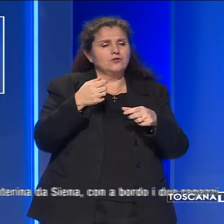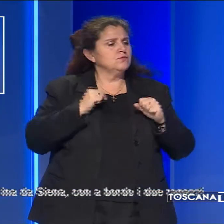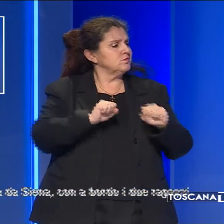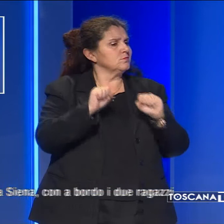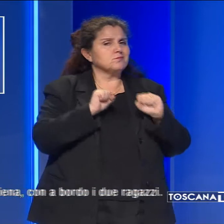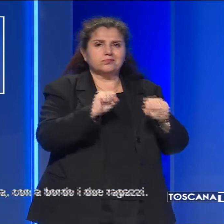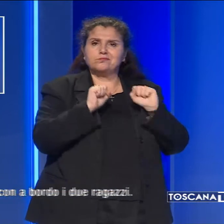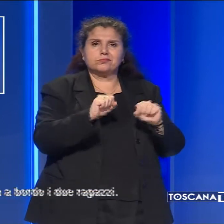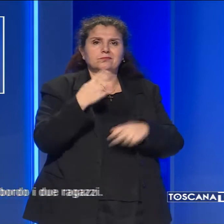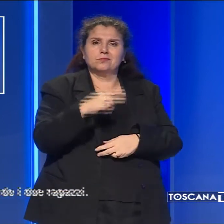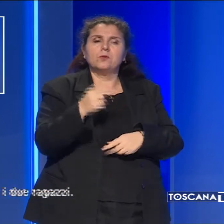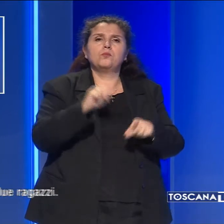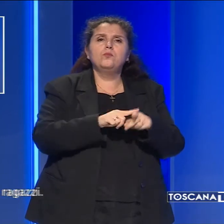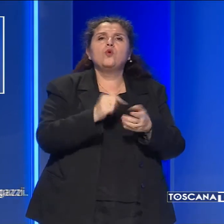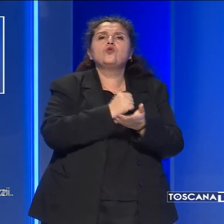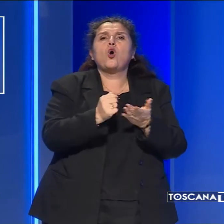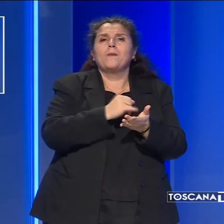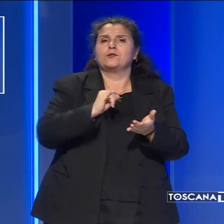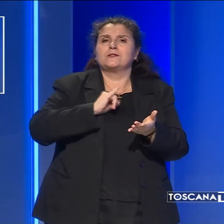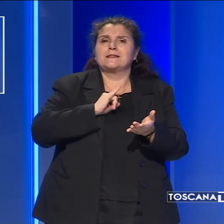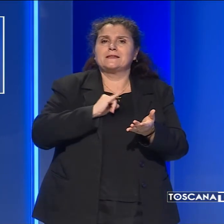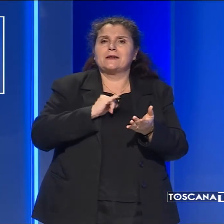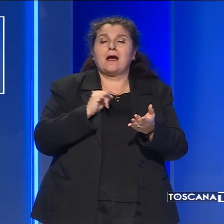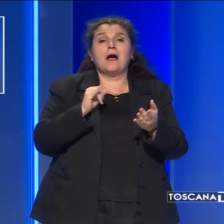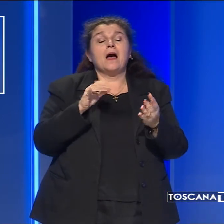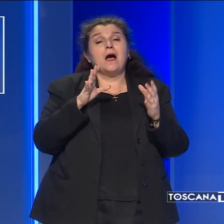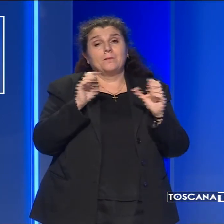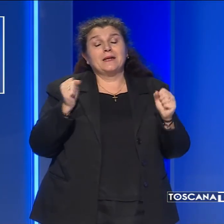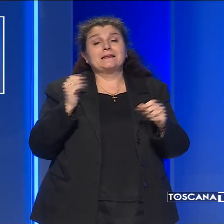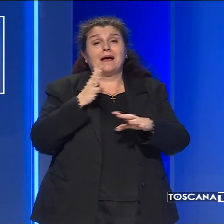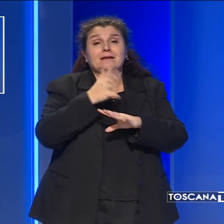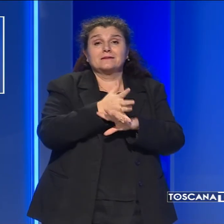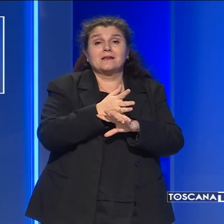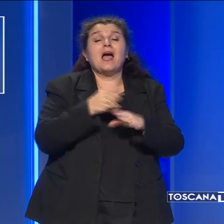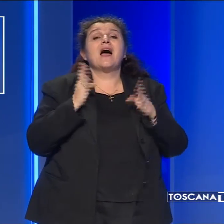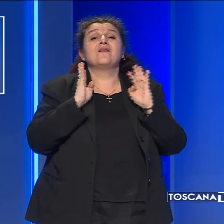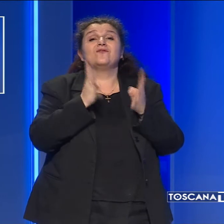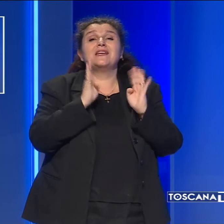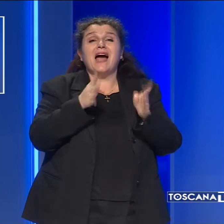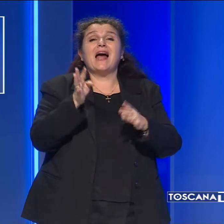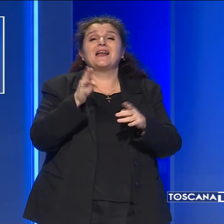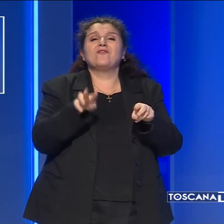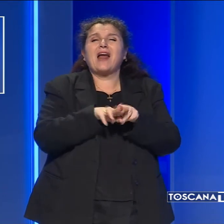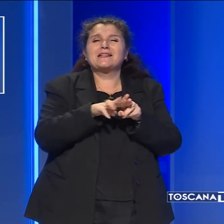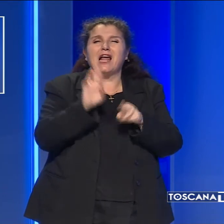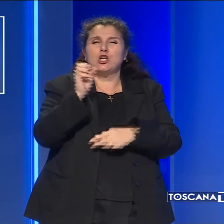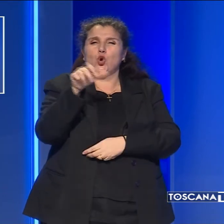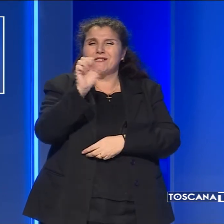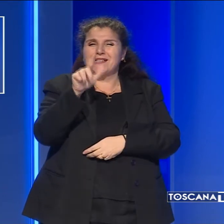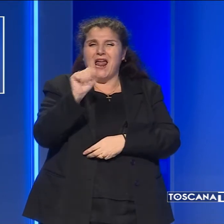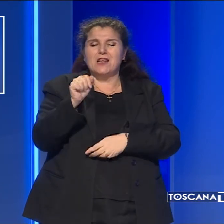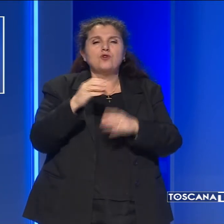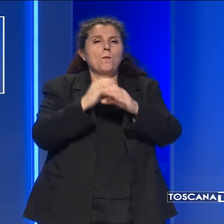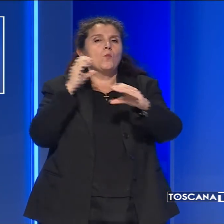documento di identità. I militari sono intervenuti in Viale Fratelli Rosselli, dove si trovava il pullman di Bus